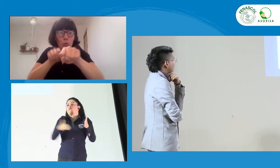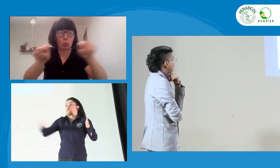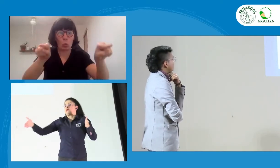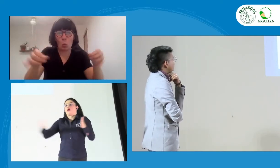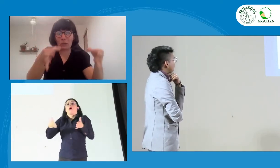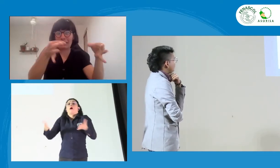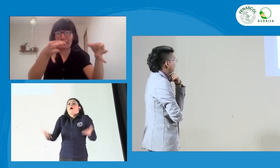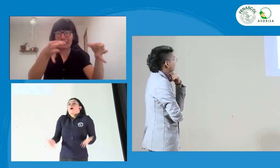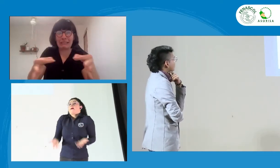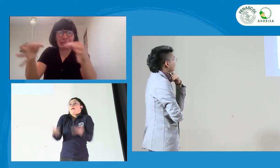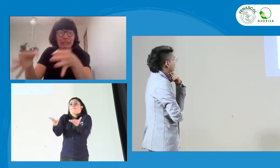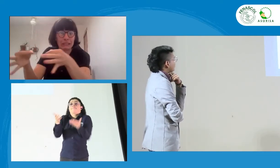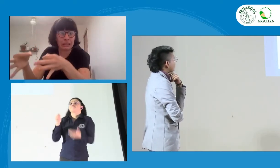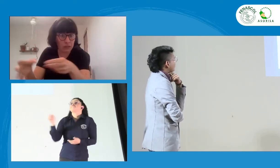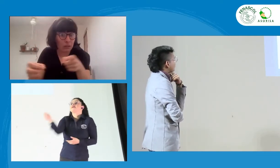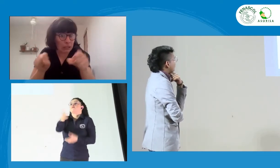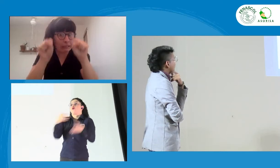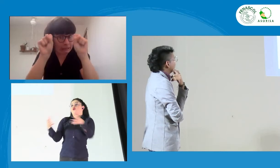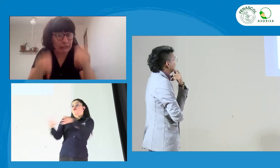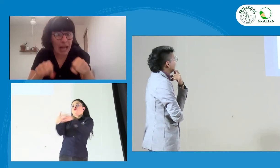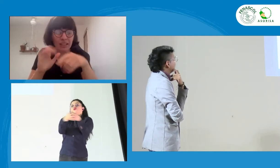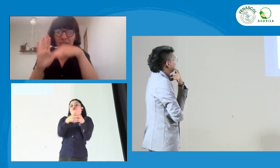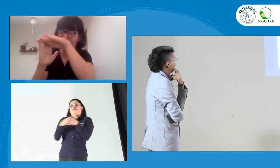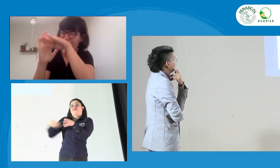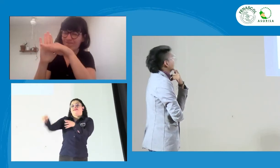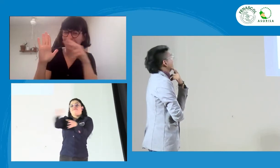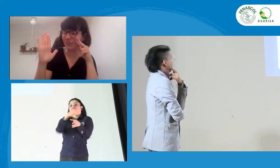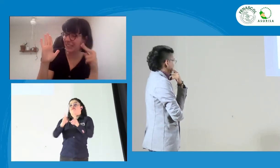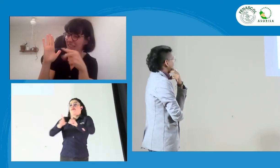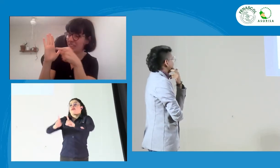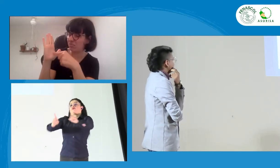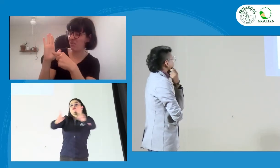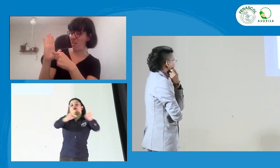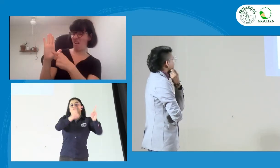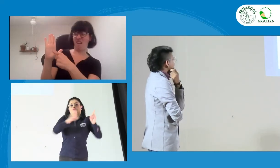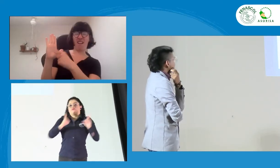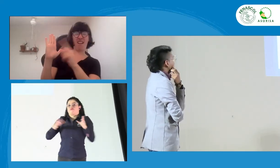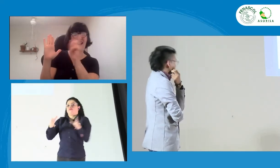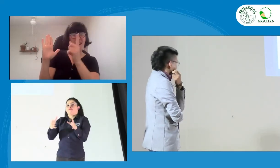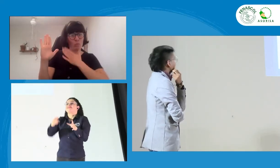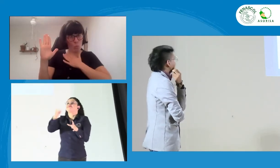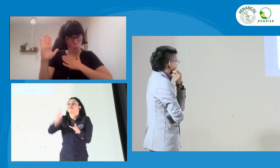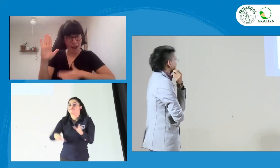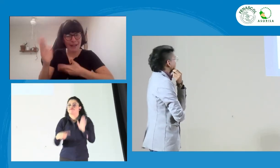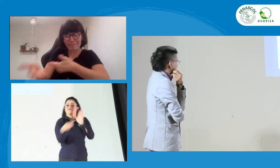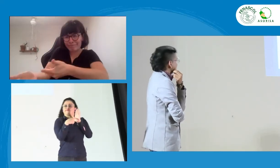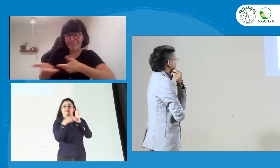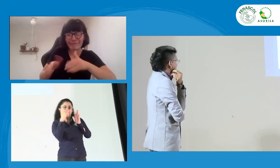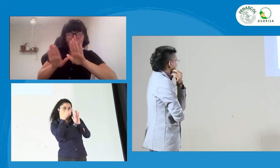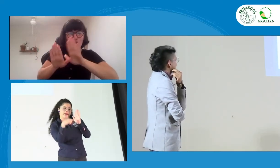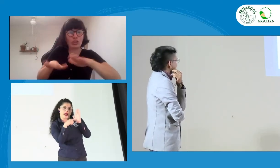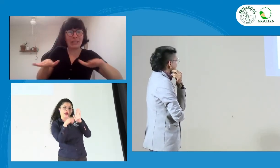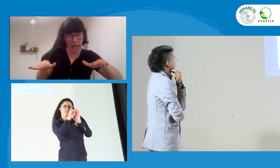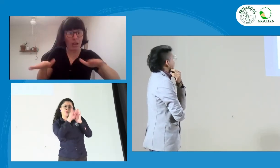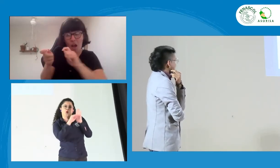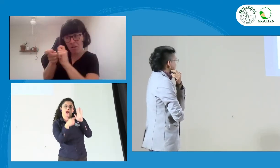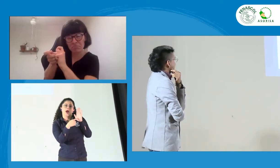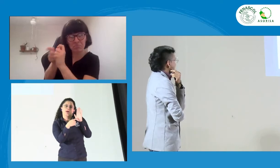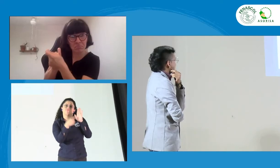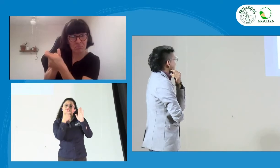va a depender mucho de las mismas asociaciones y de las decisiones que ya se hayan tomado y se tengan en los programas. Lo que ustedes tienen que hacer es revisar los